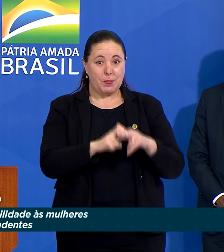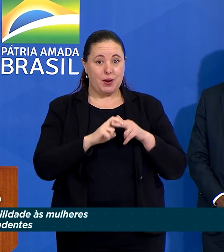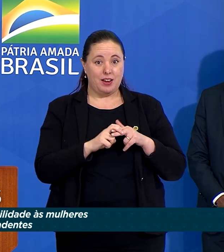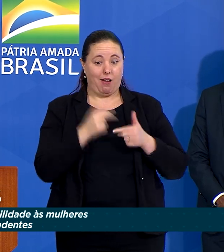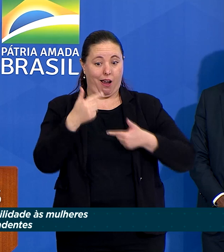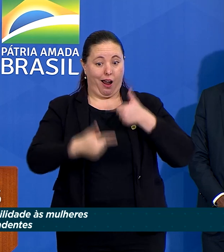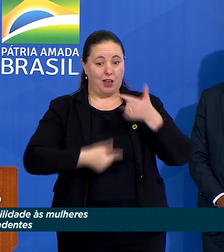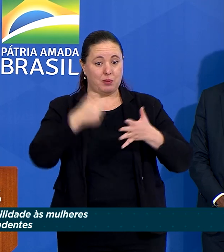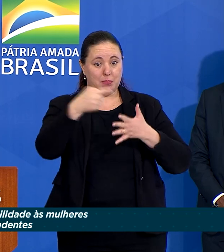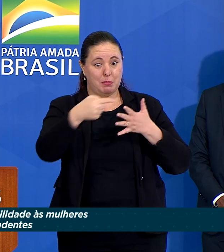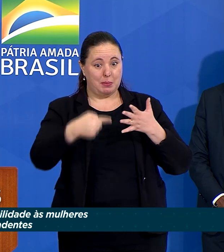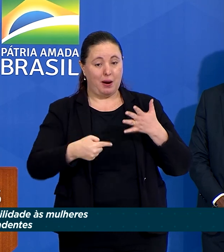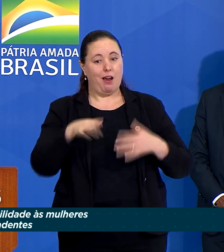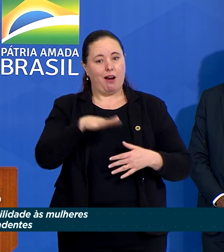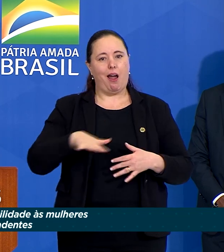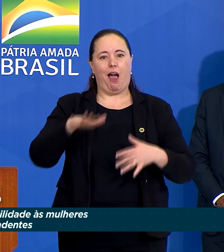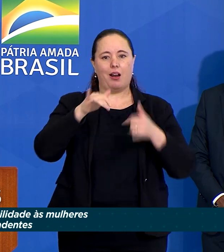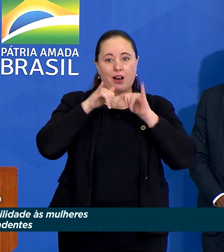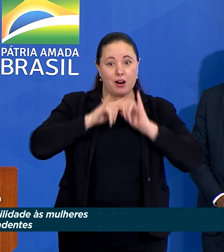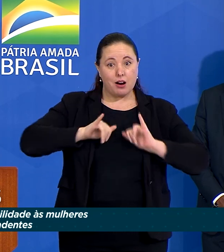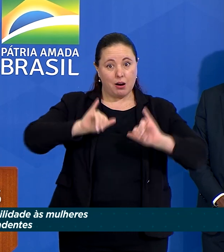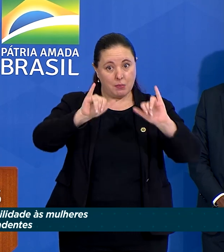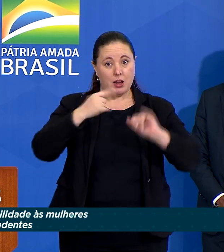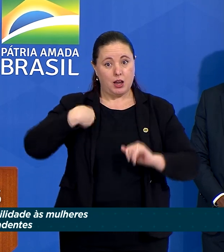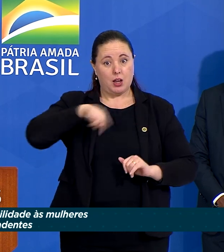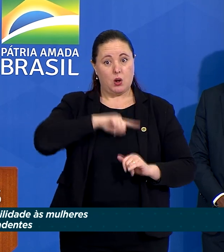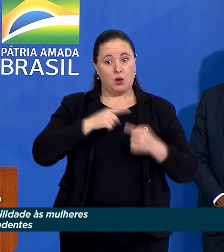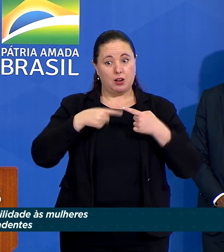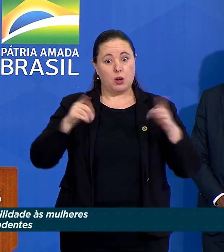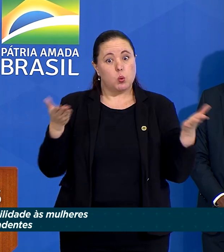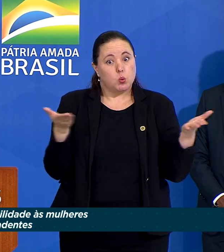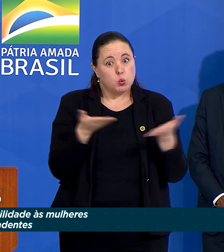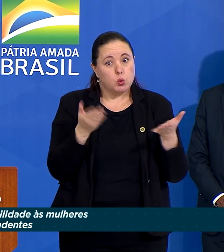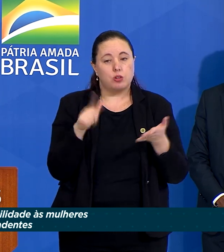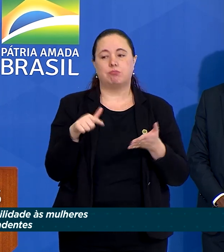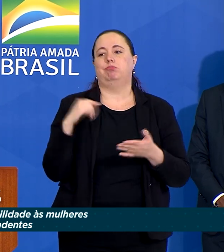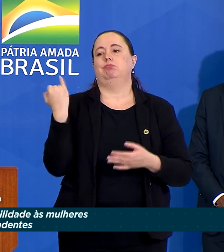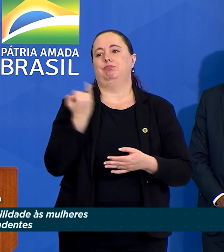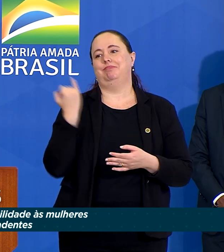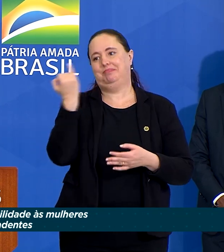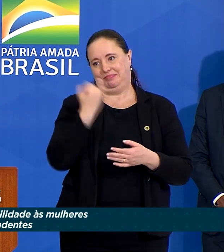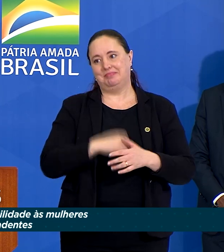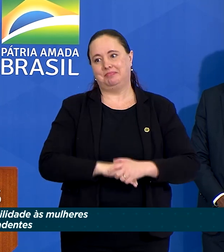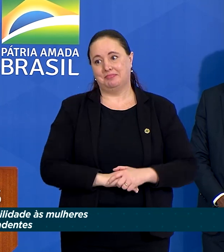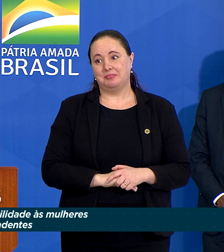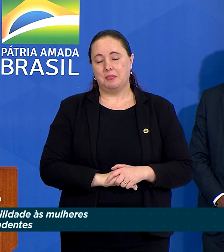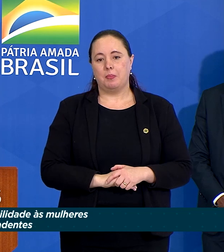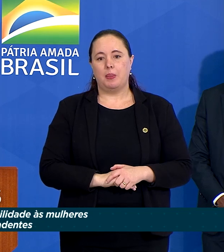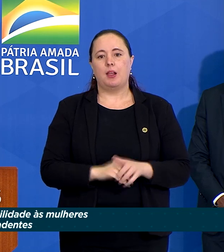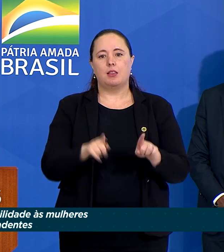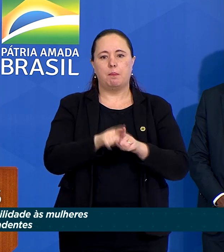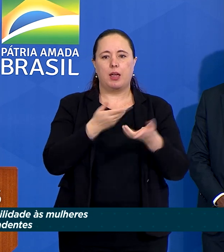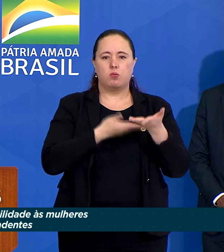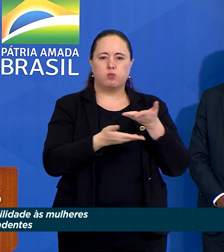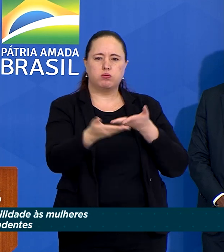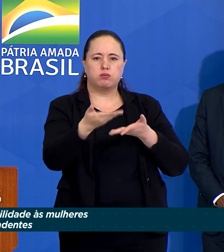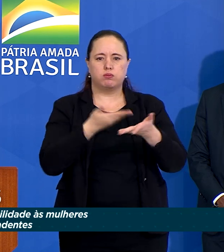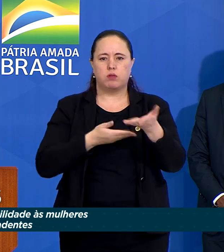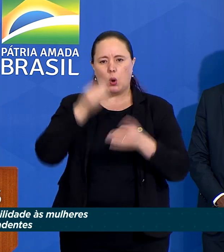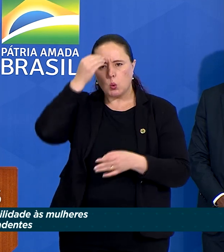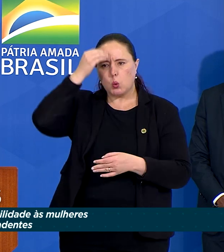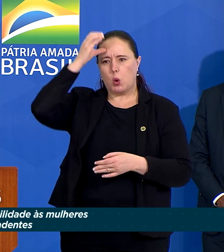ações previstas no âmbito desta campanha que estamos lançando hoje são tão importantes. O intercâmbio de informações,